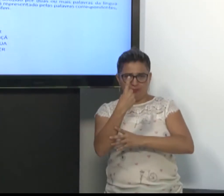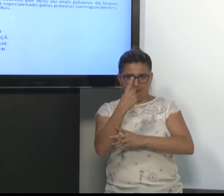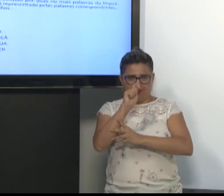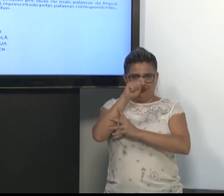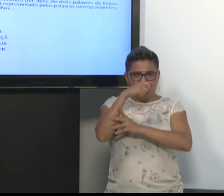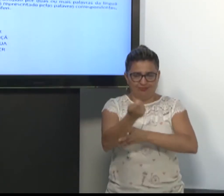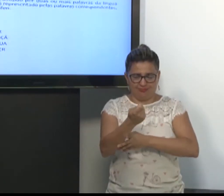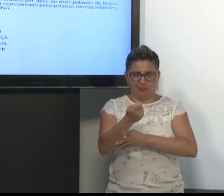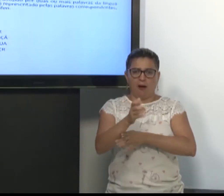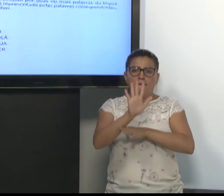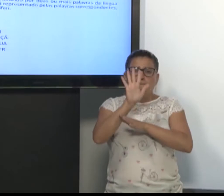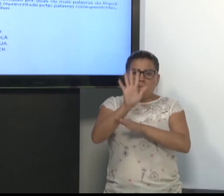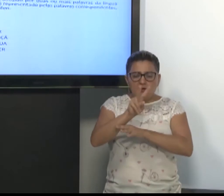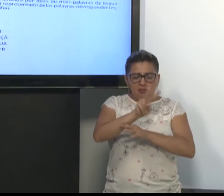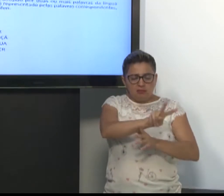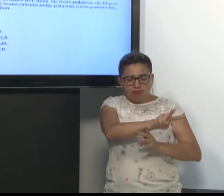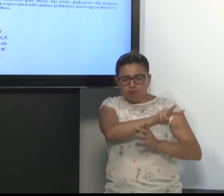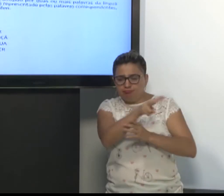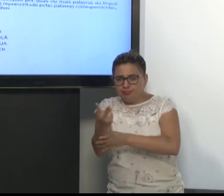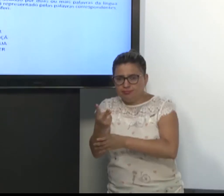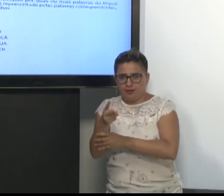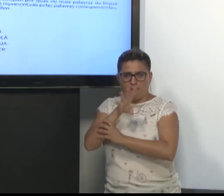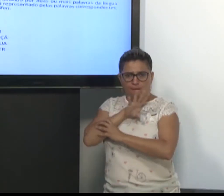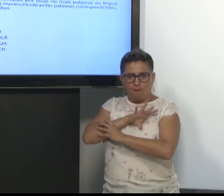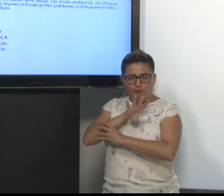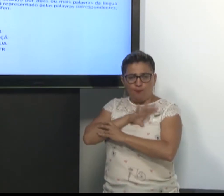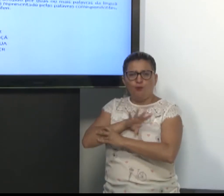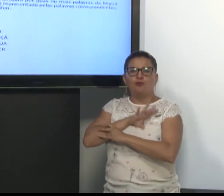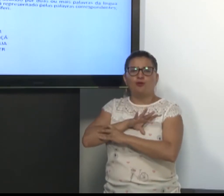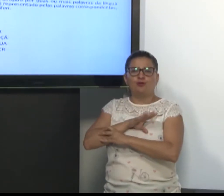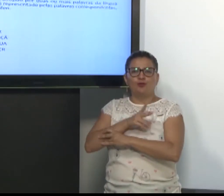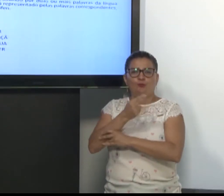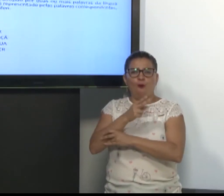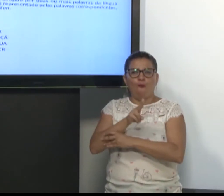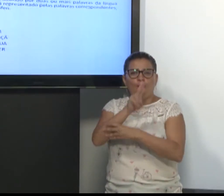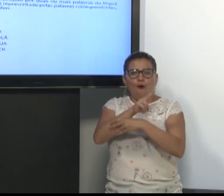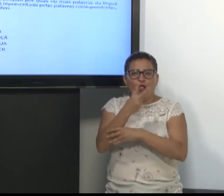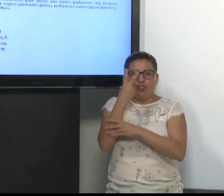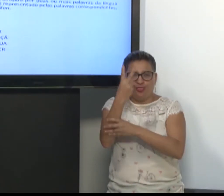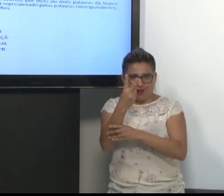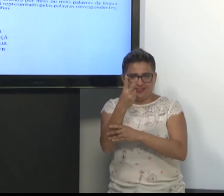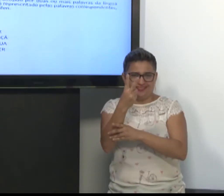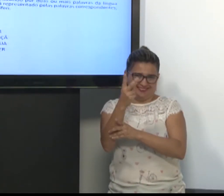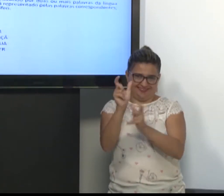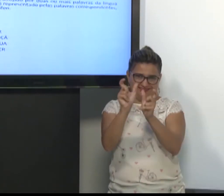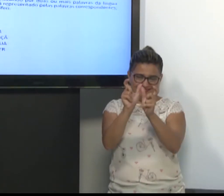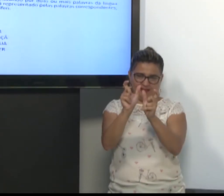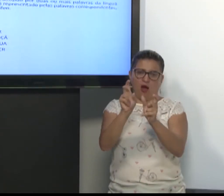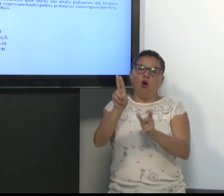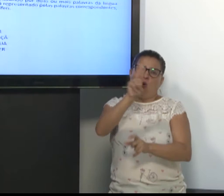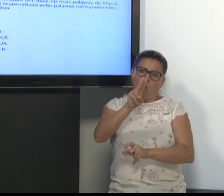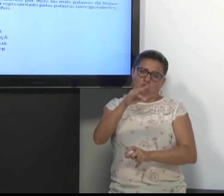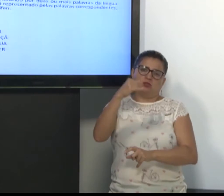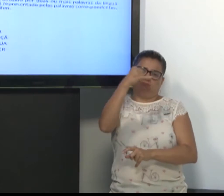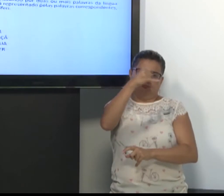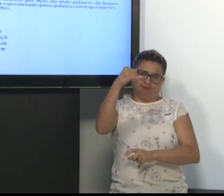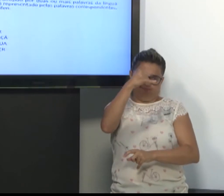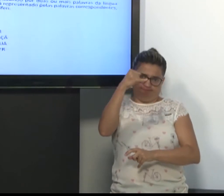Mas que, quando traduzido ao português, utiliza-se duas palavras para traduzir. O negativo, por exemplo.